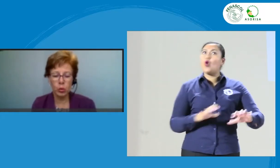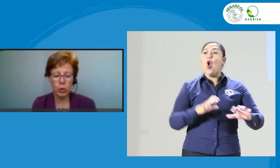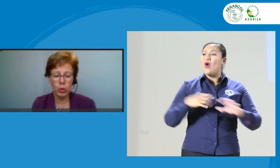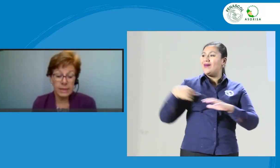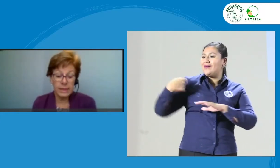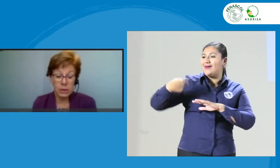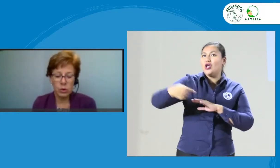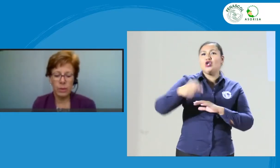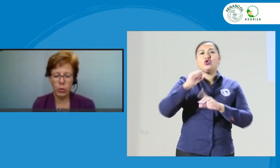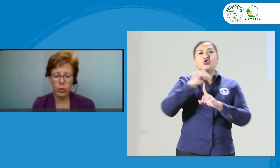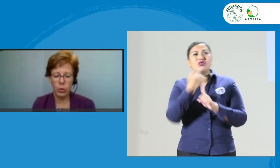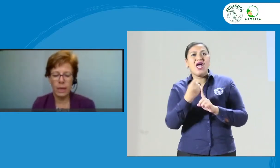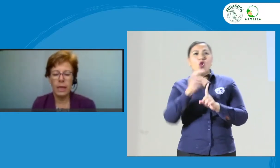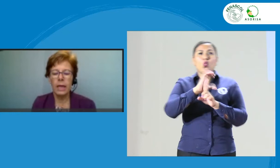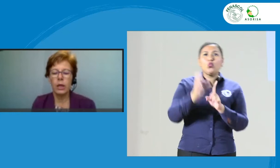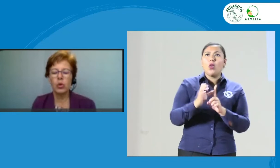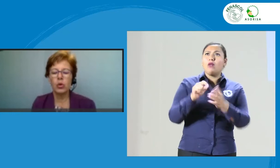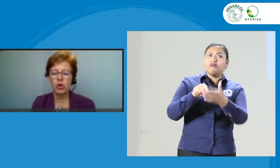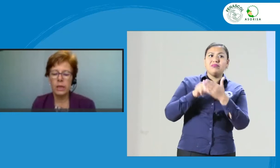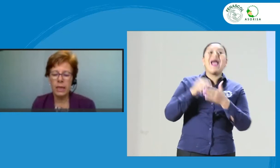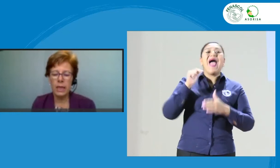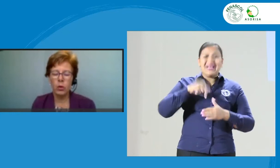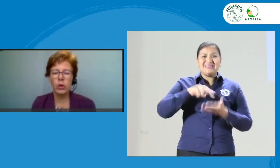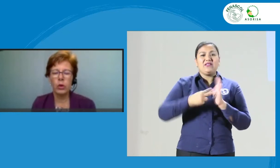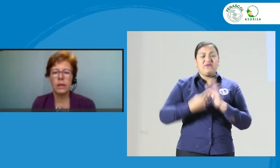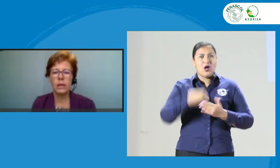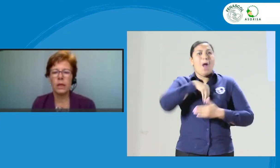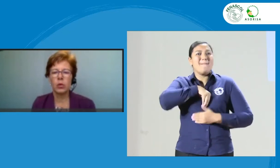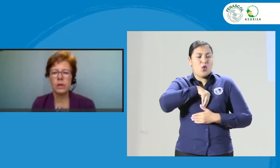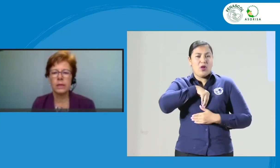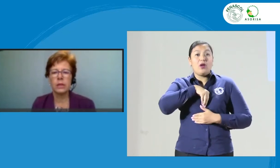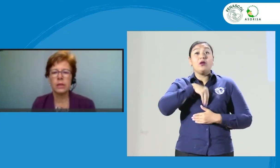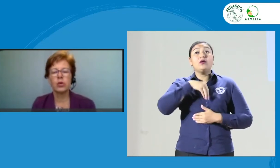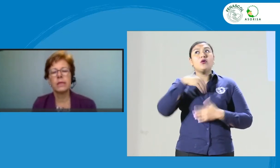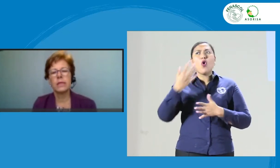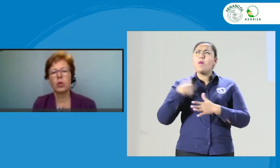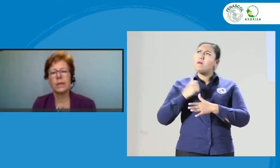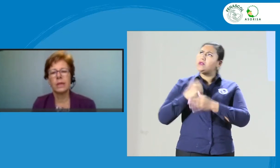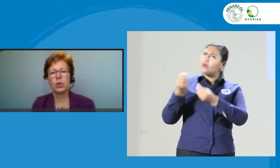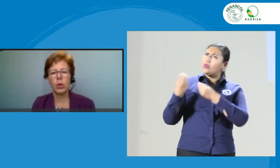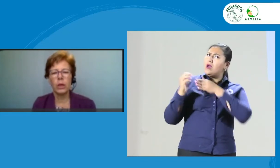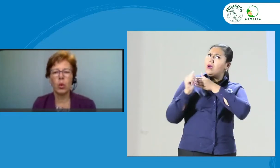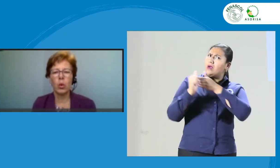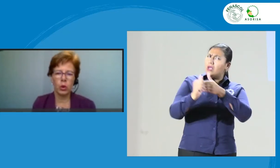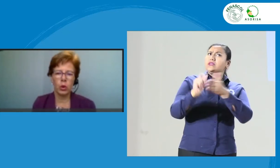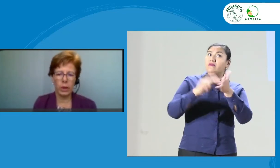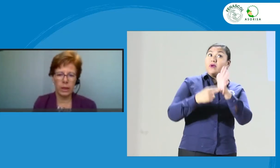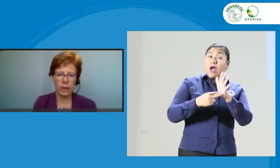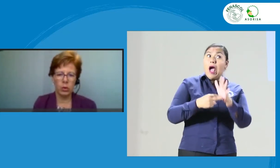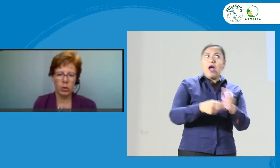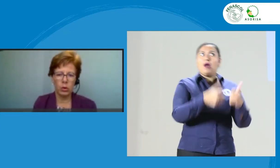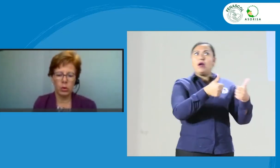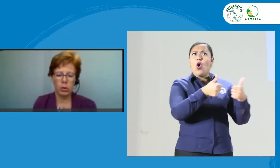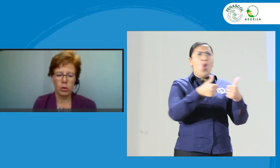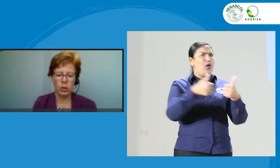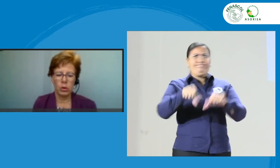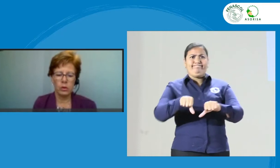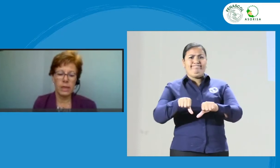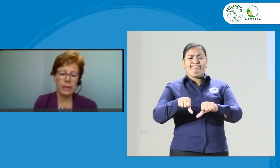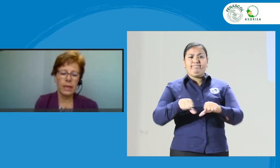Eso es la moral. Nos guía orientando nuestras acciones hacia lo que es correcto o incorrecto. O sea, ley,